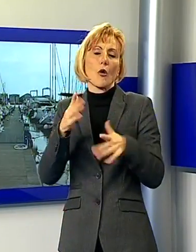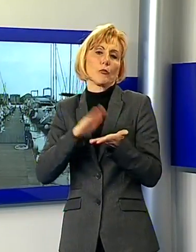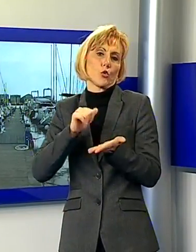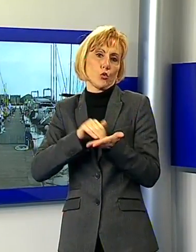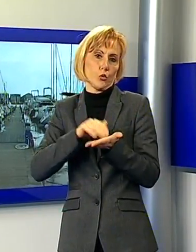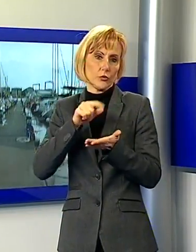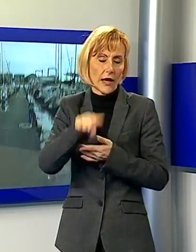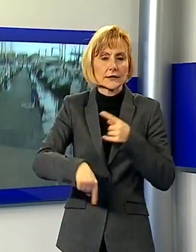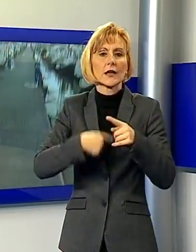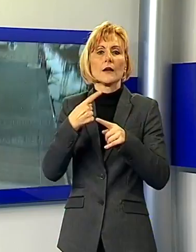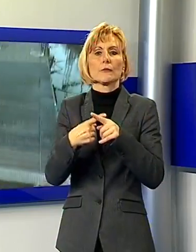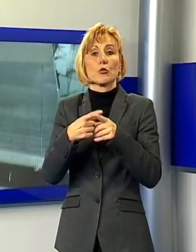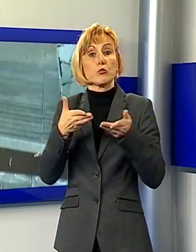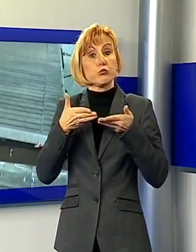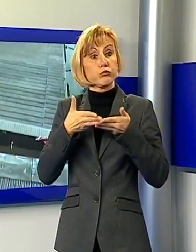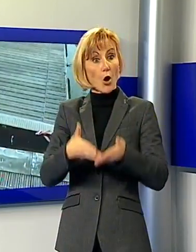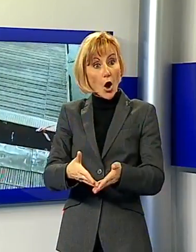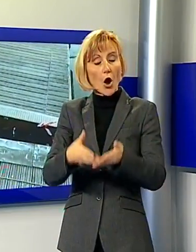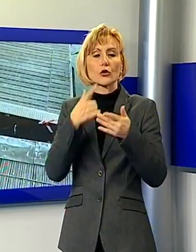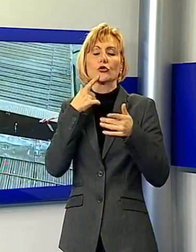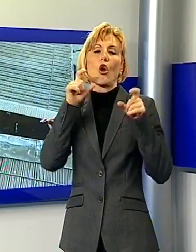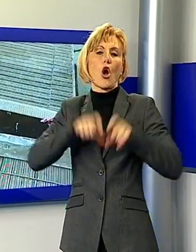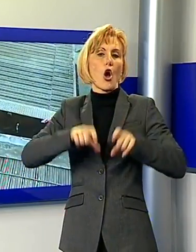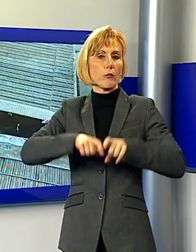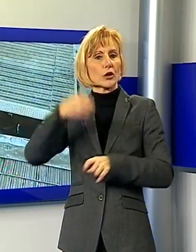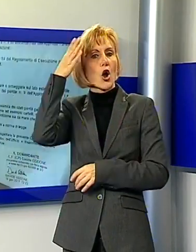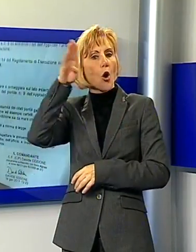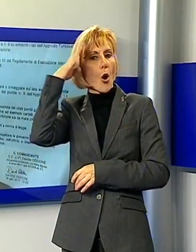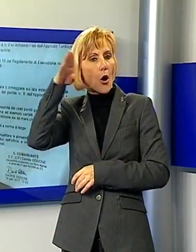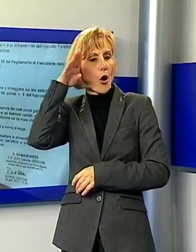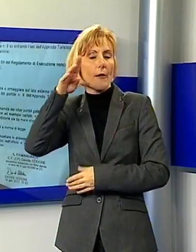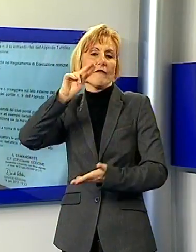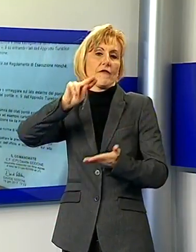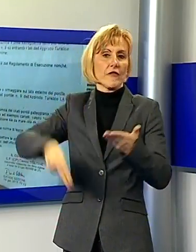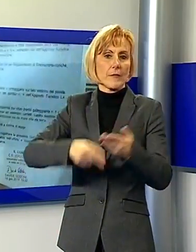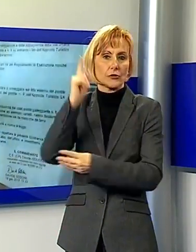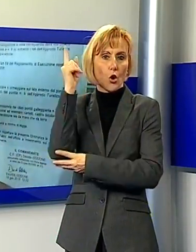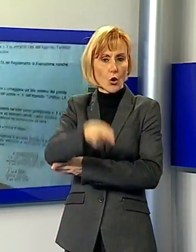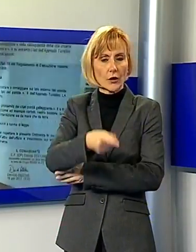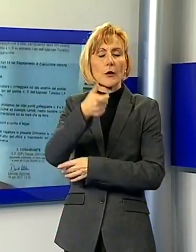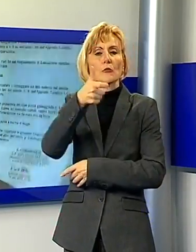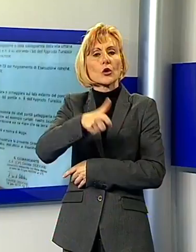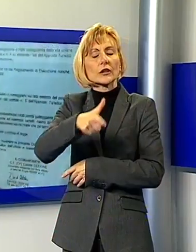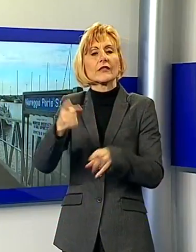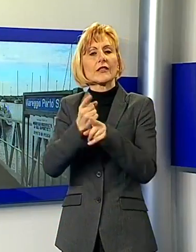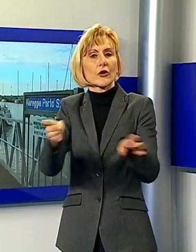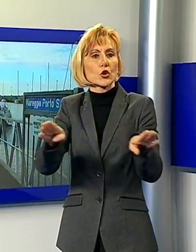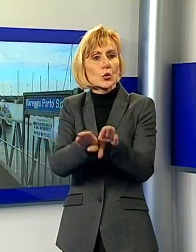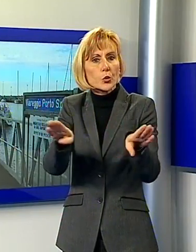mareggiate dei giorni scorsi ha costretto il comandante della Capitaneria a firmare un'ordinanza per chiudere per motivi di sicurezza i